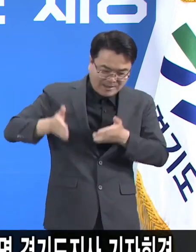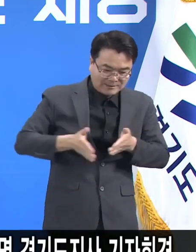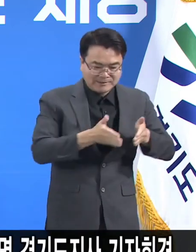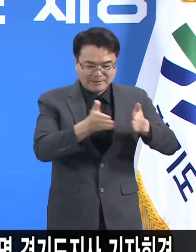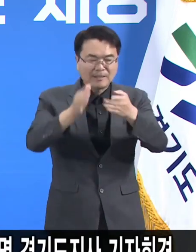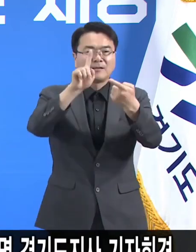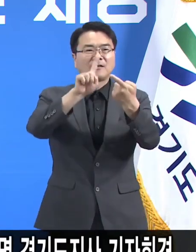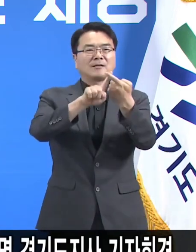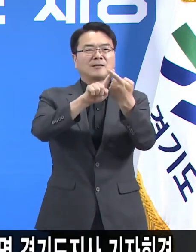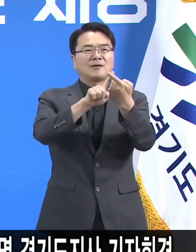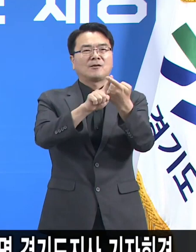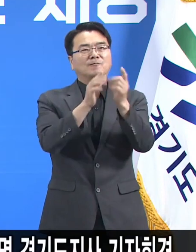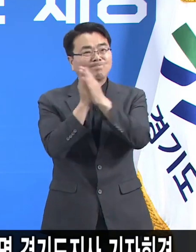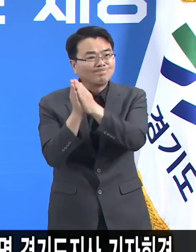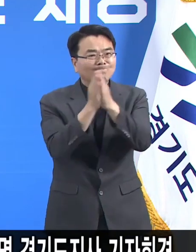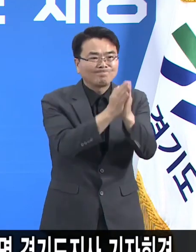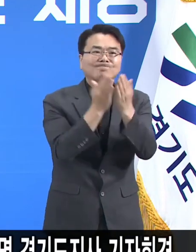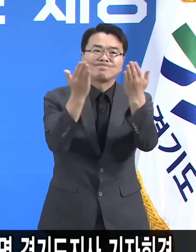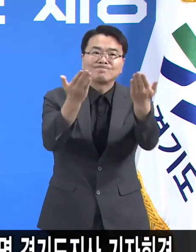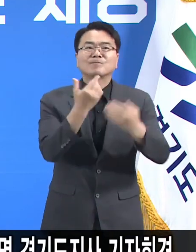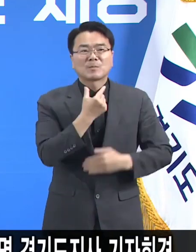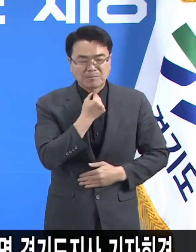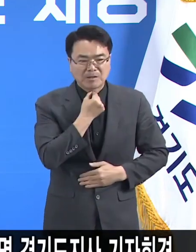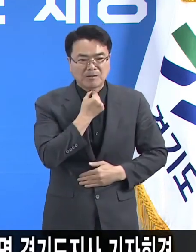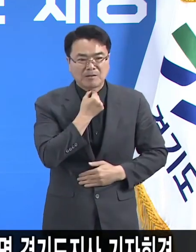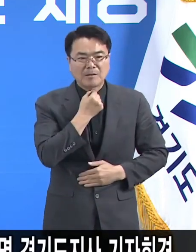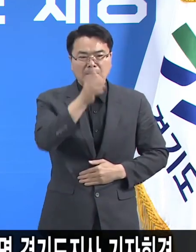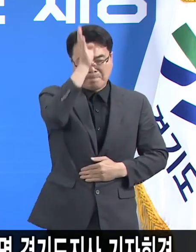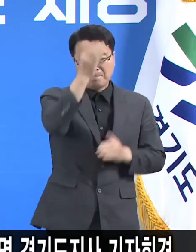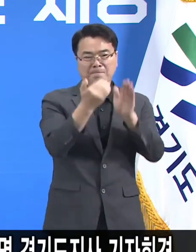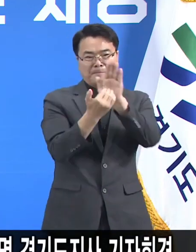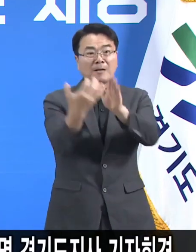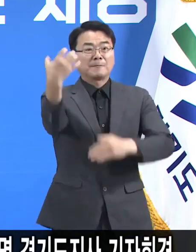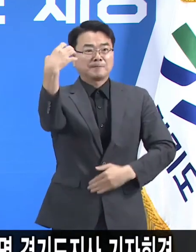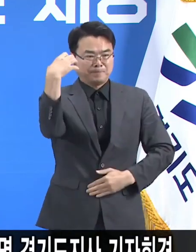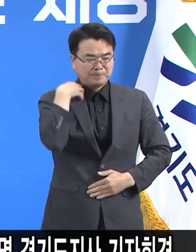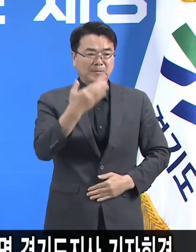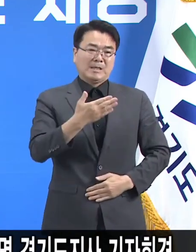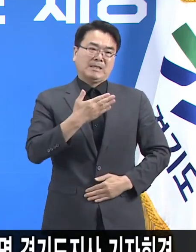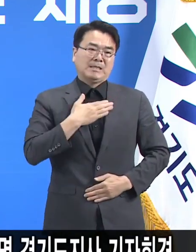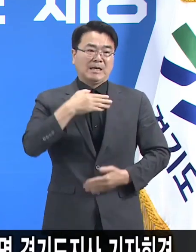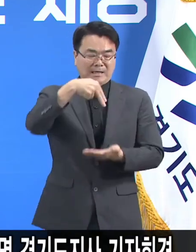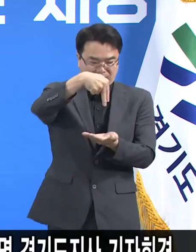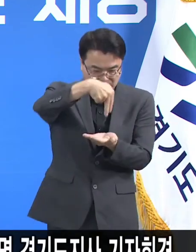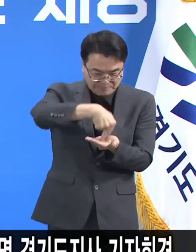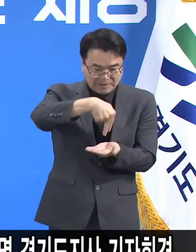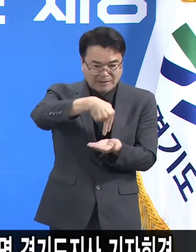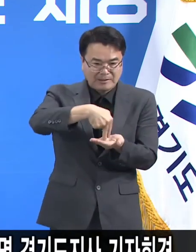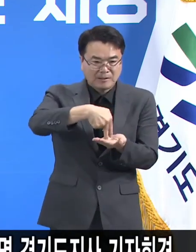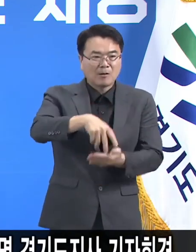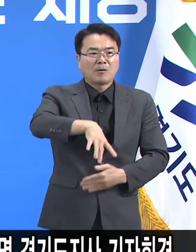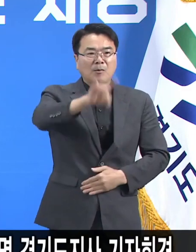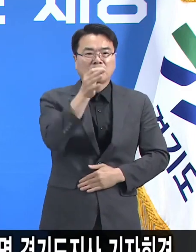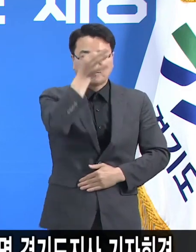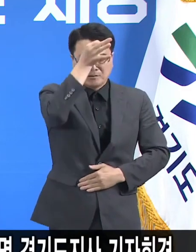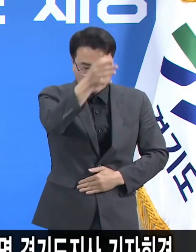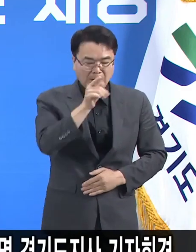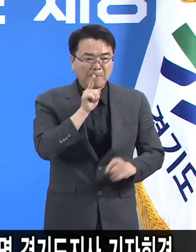방역 책임자인 보지사로서 도민 여러분께 먼저 사과 말씀을 드립니다.